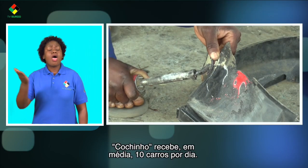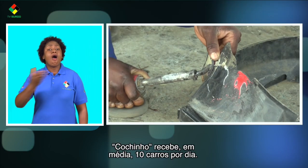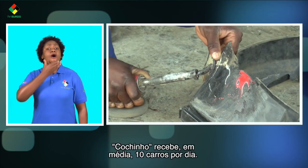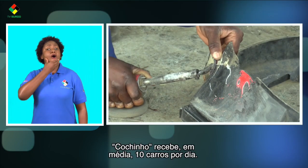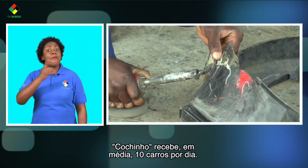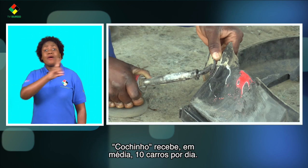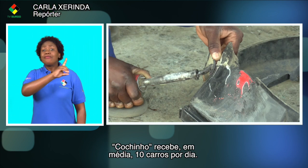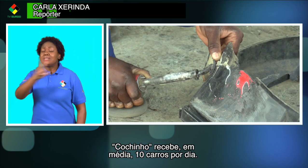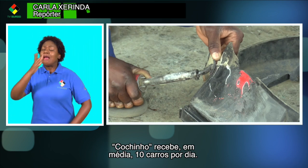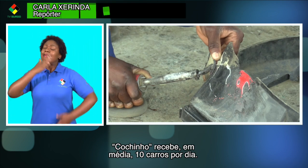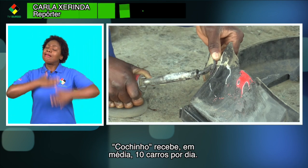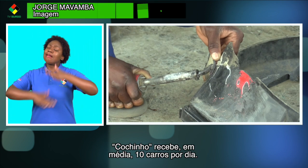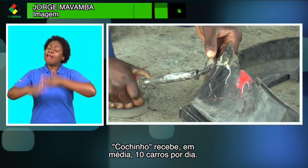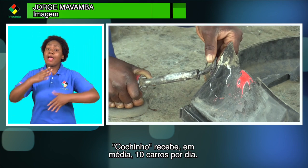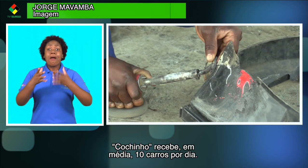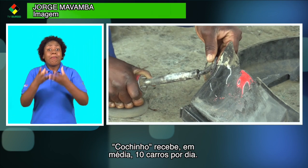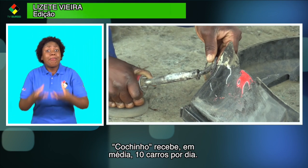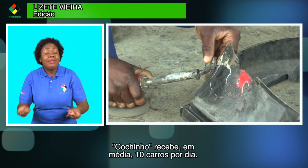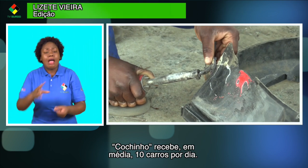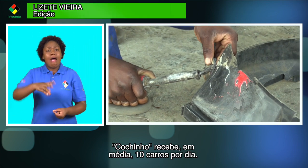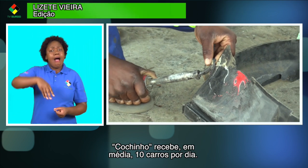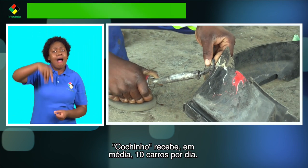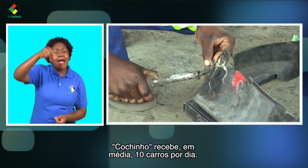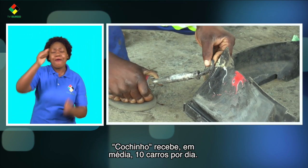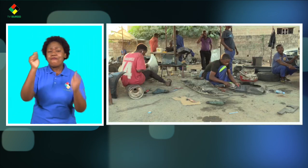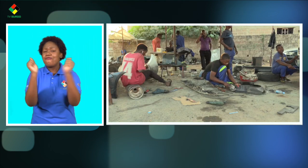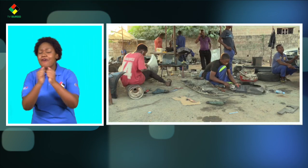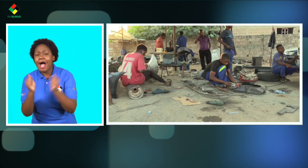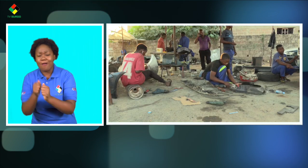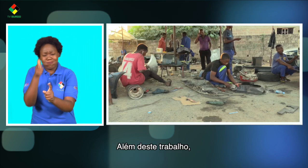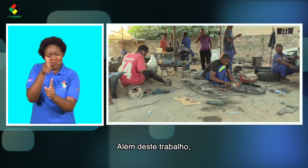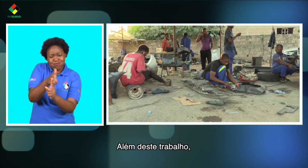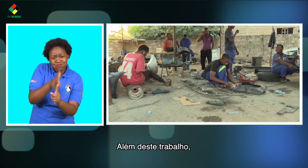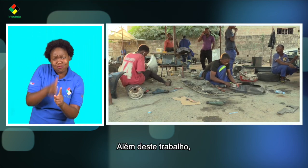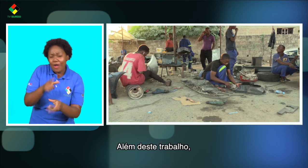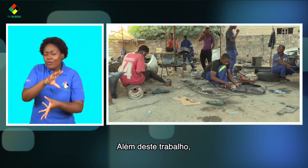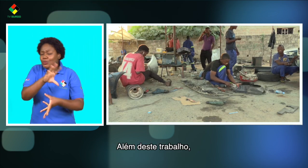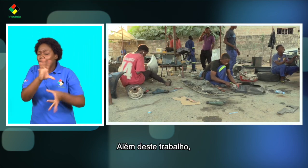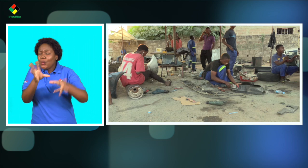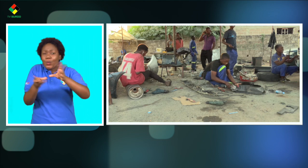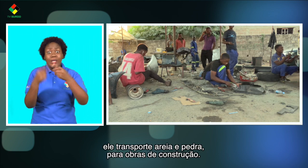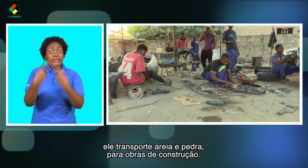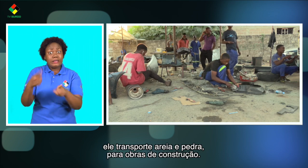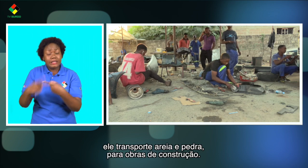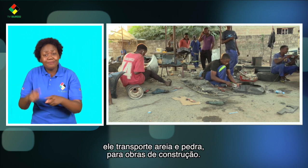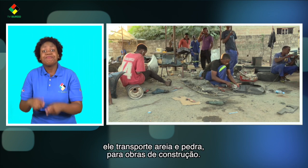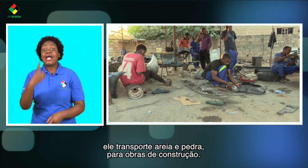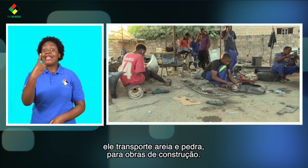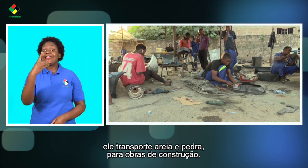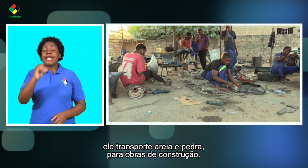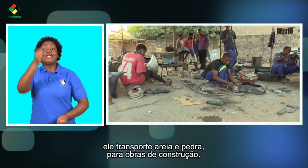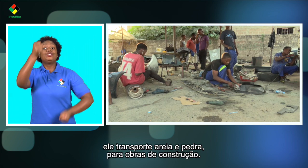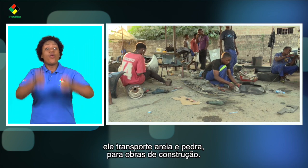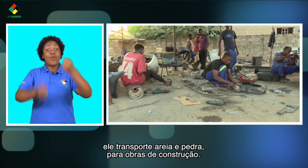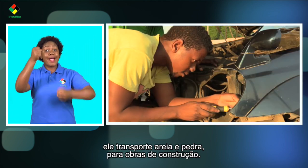Coxinho recebe, em média, dez caros por dia. Além deste trabalho, ele transporta arreia e